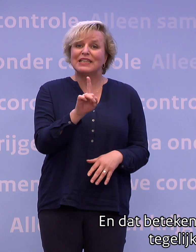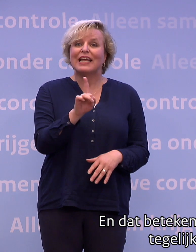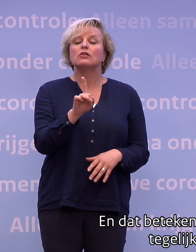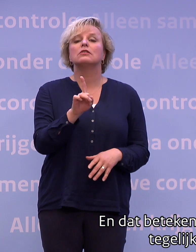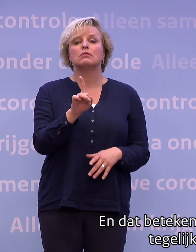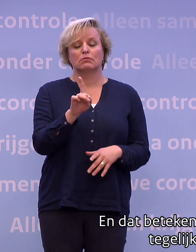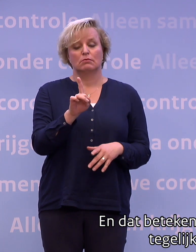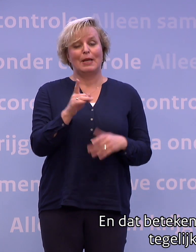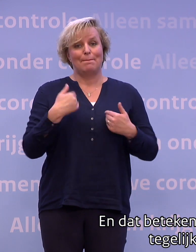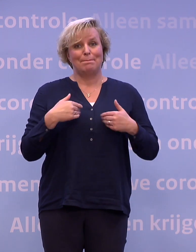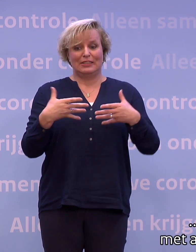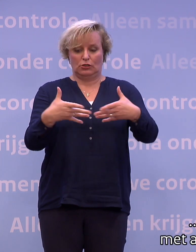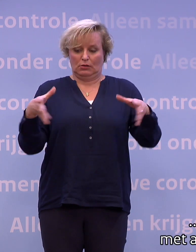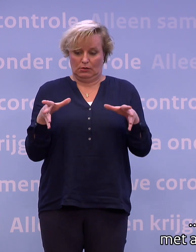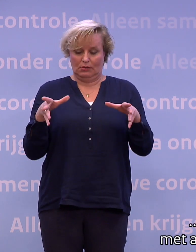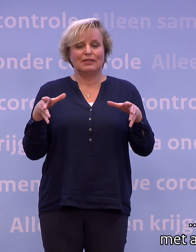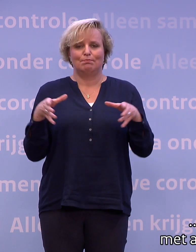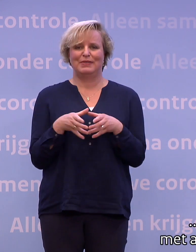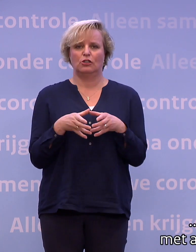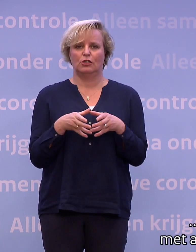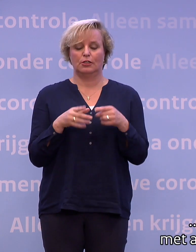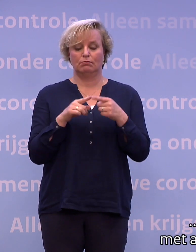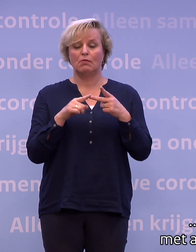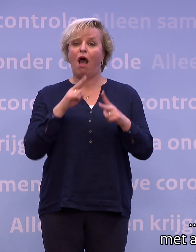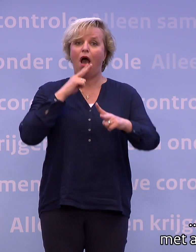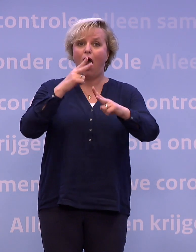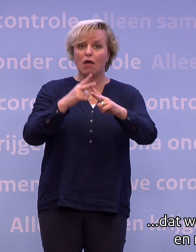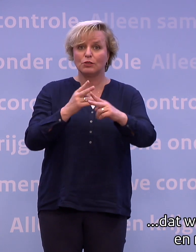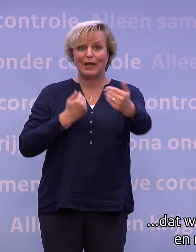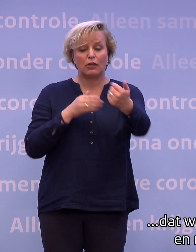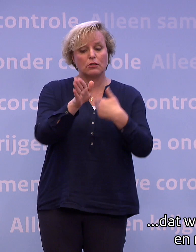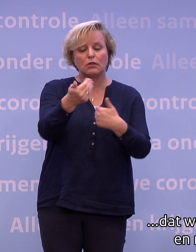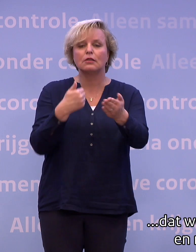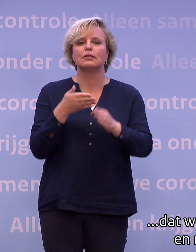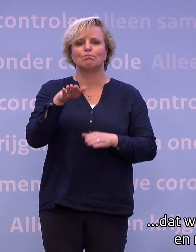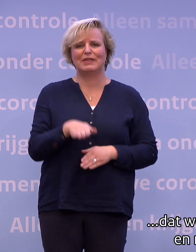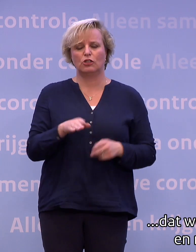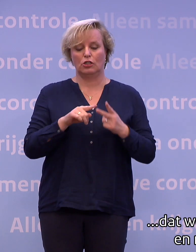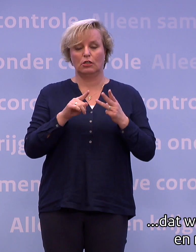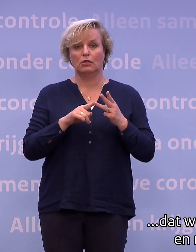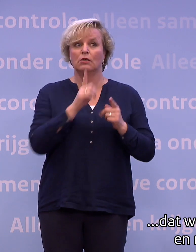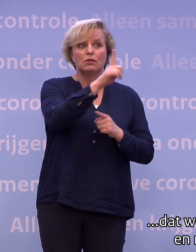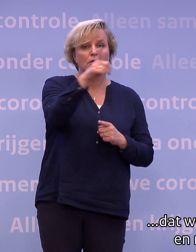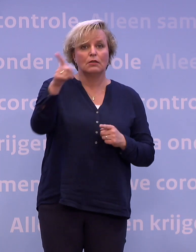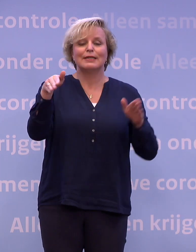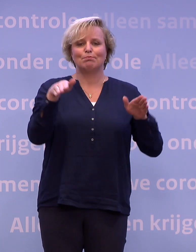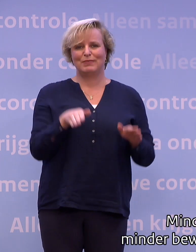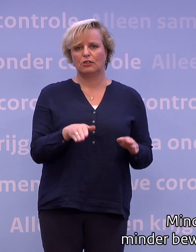minder mensen tegelijkertijd samenkomen. Dat we minder met anderen afspreken. Dat we minder op pad gaan en meer thuisblijven.